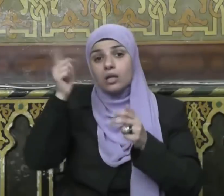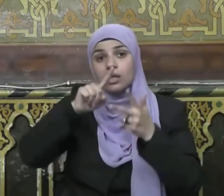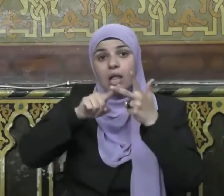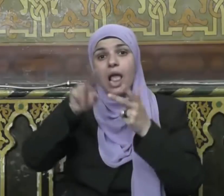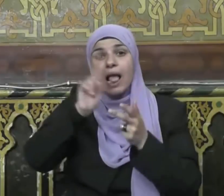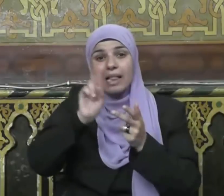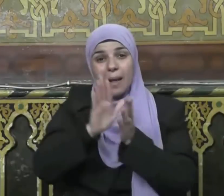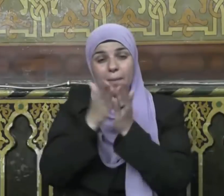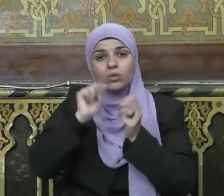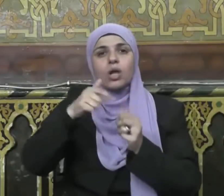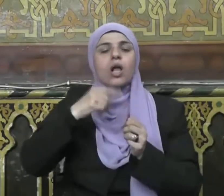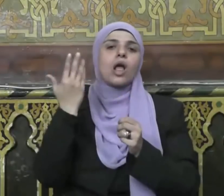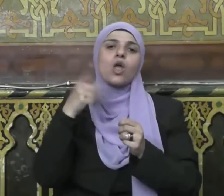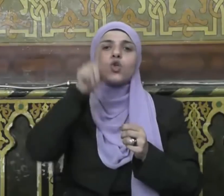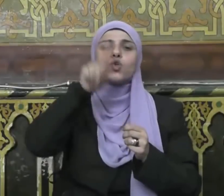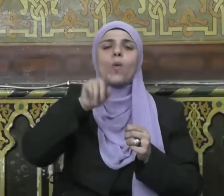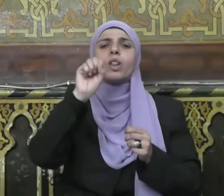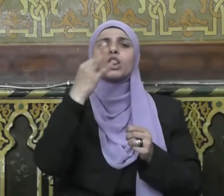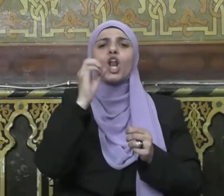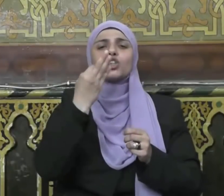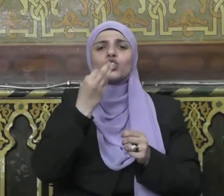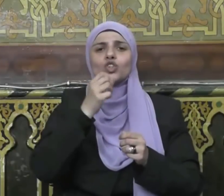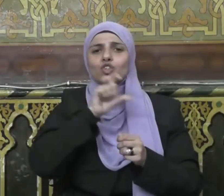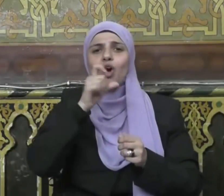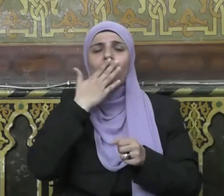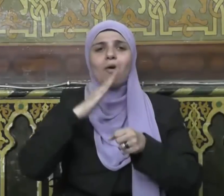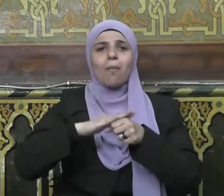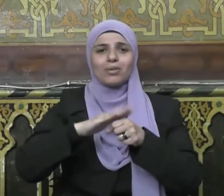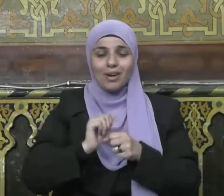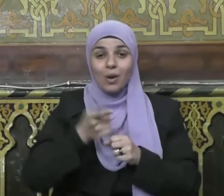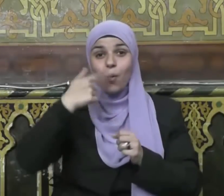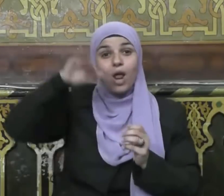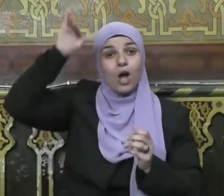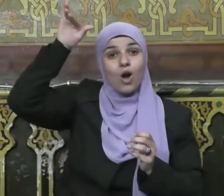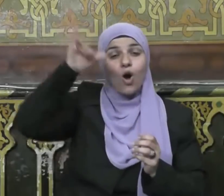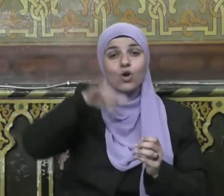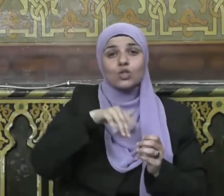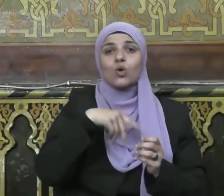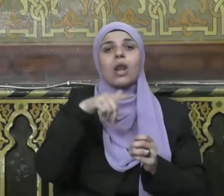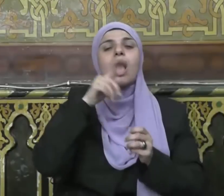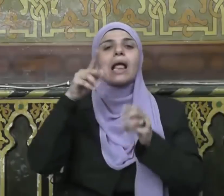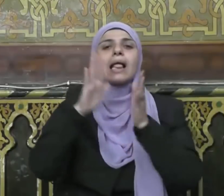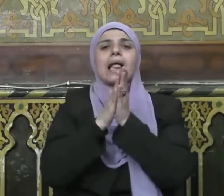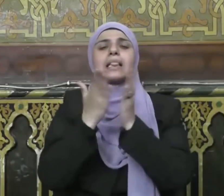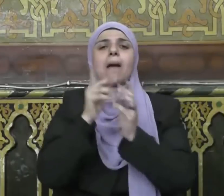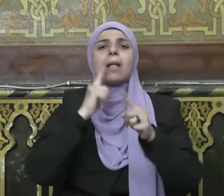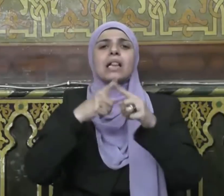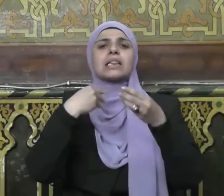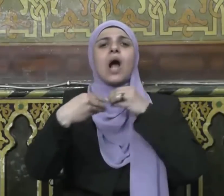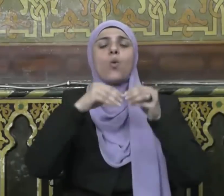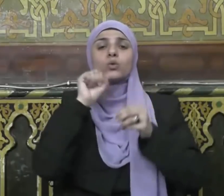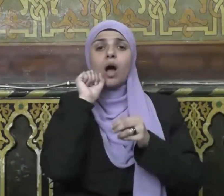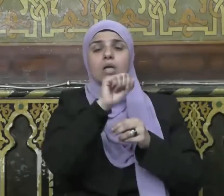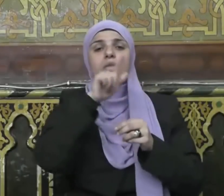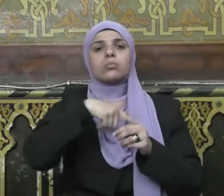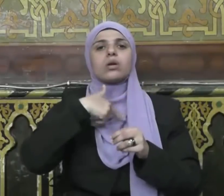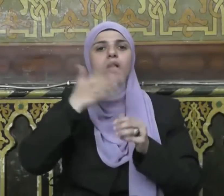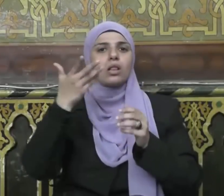رمضان ومنها أنه شهر الدعاء فالدعاء من أعظم الطاعات وأجل القربات